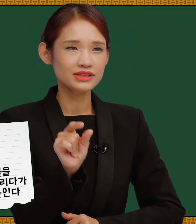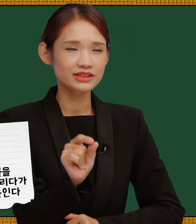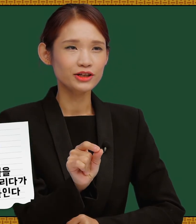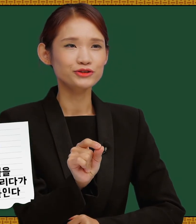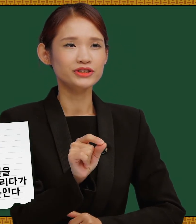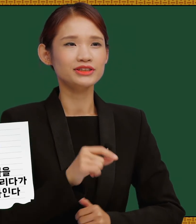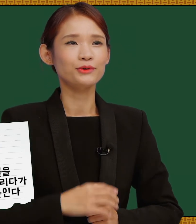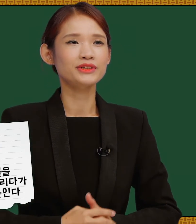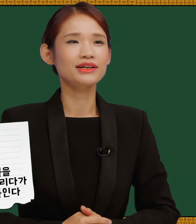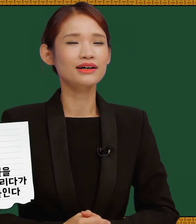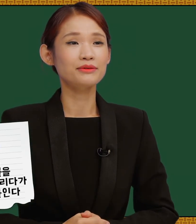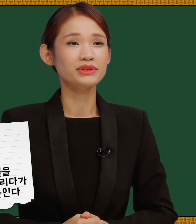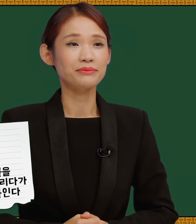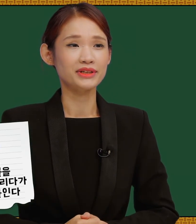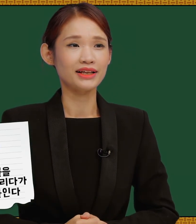그려주신다고 생각하면 됩니다.